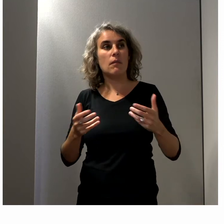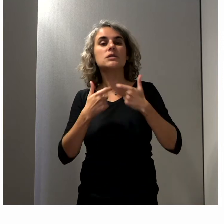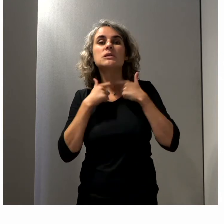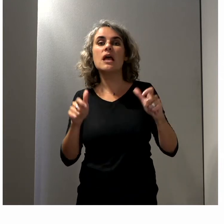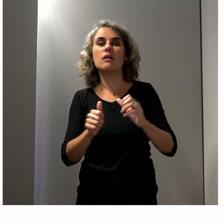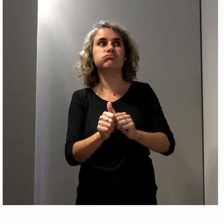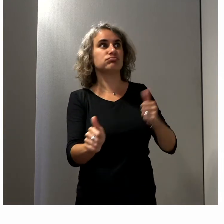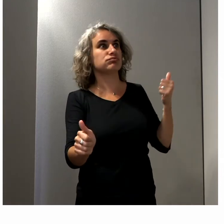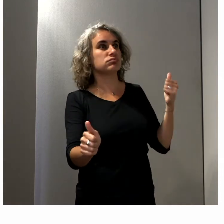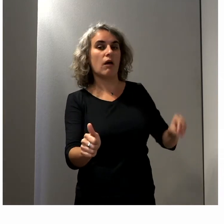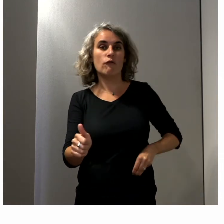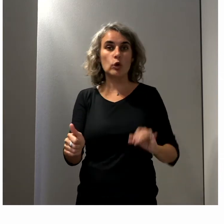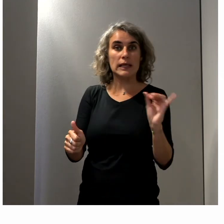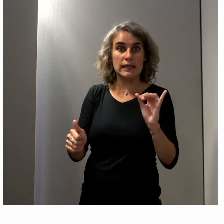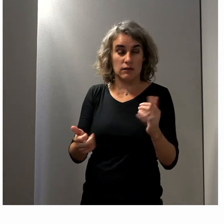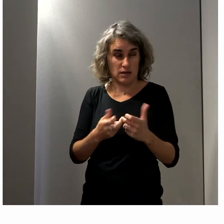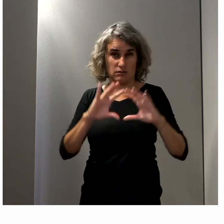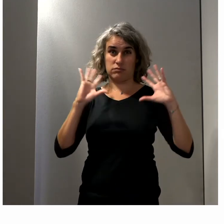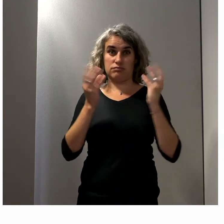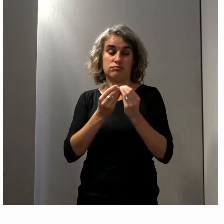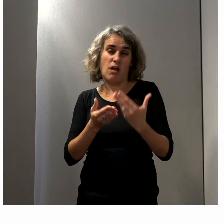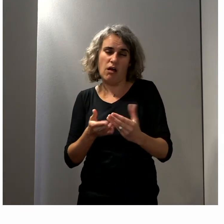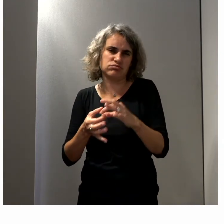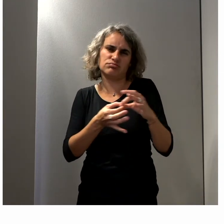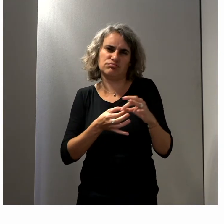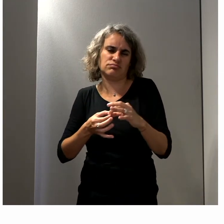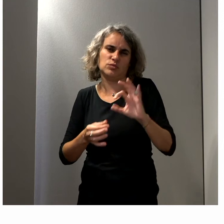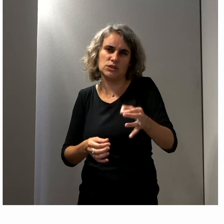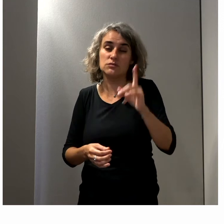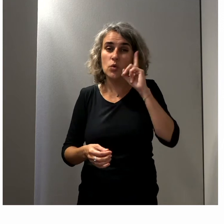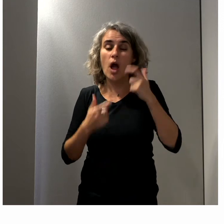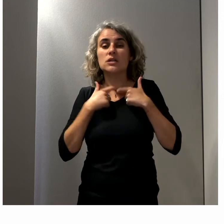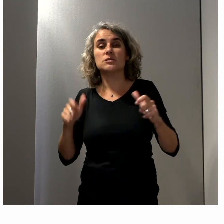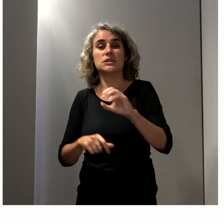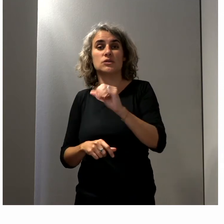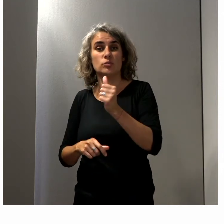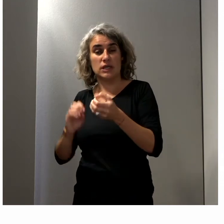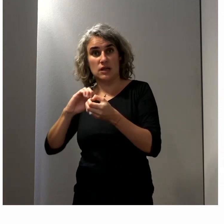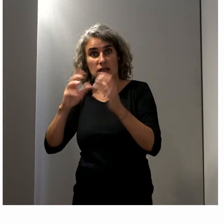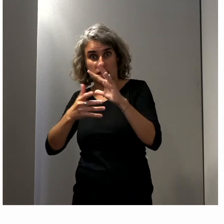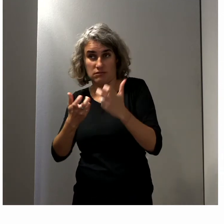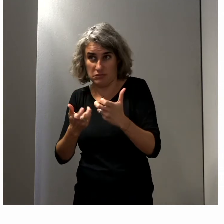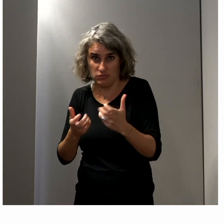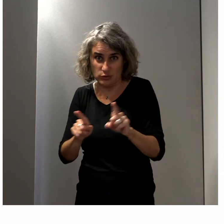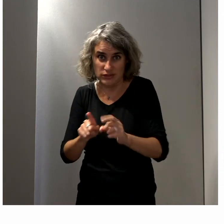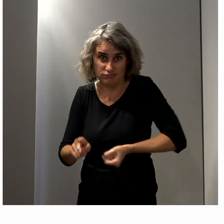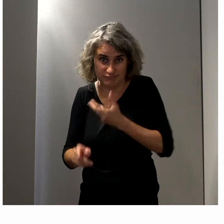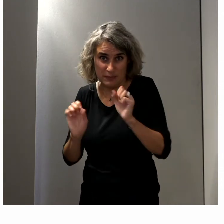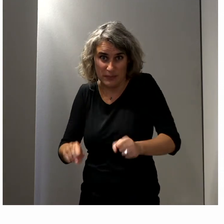la faute. Je crois que tous ces sujets-là sont liés, puisque l'accessibilité numérique, peut-être aussi on peut en parler.